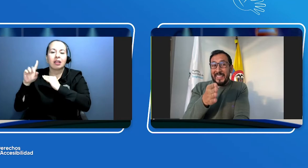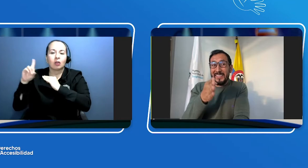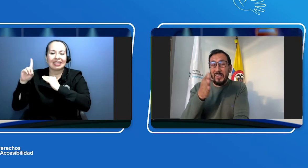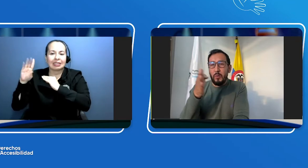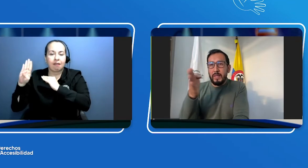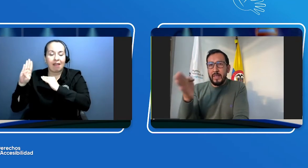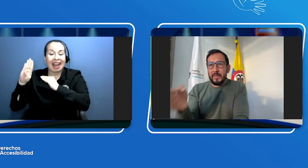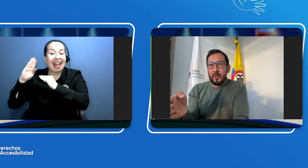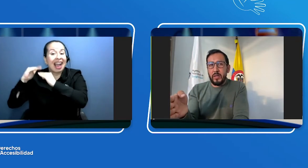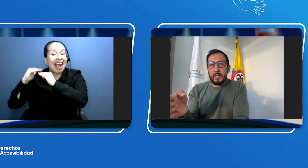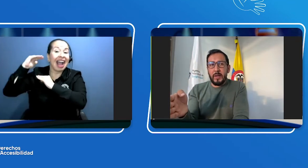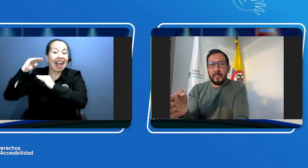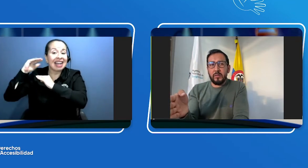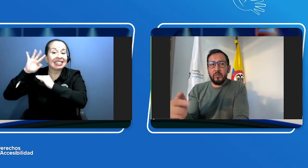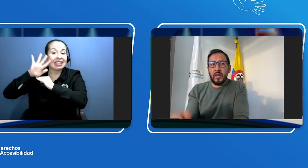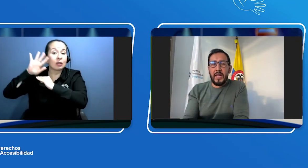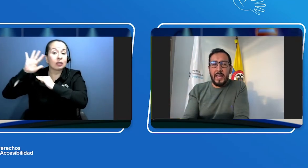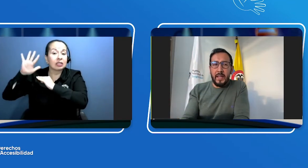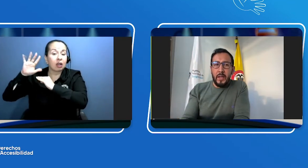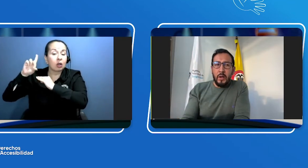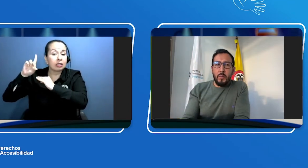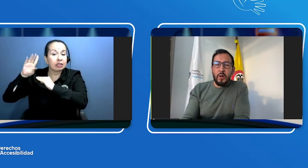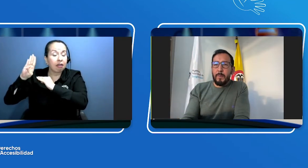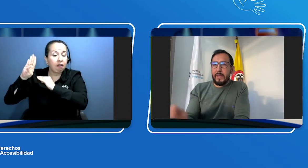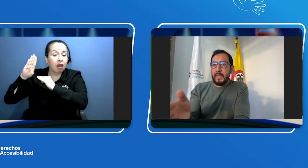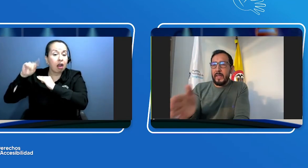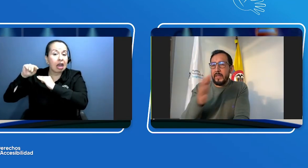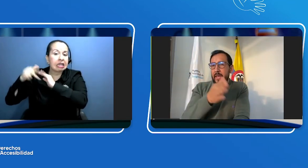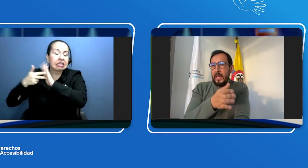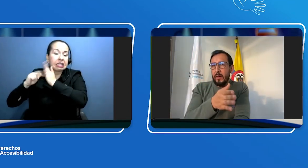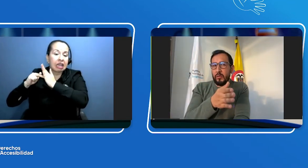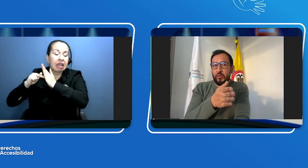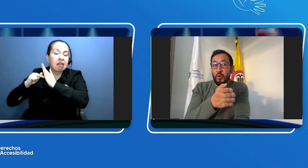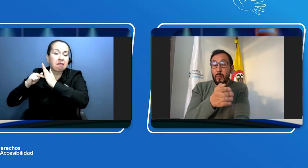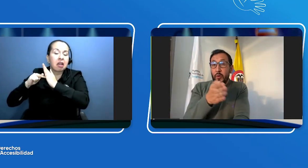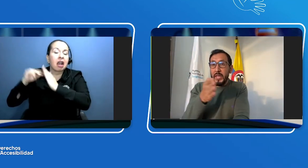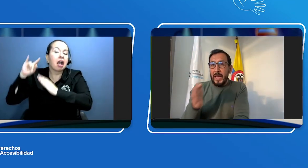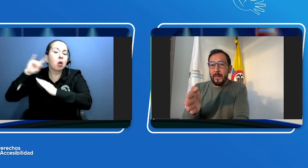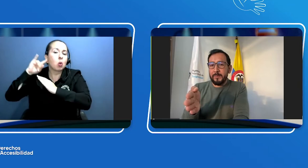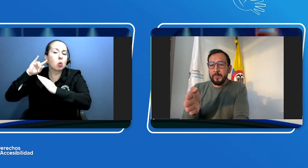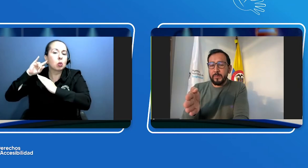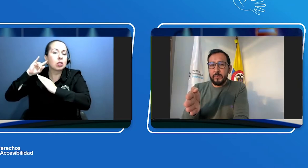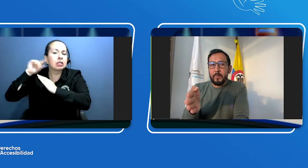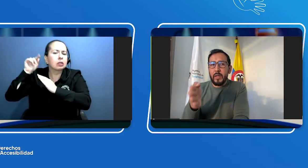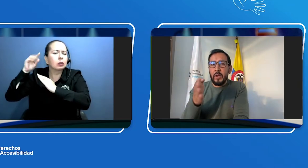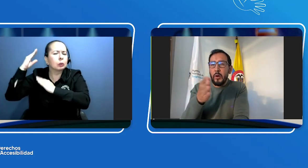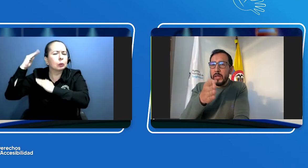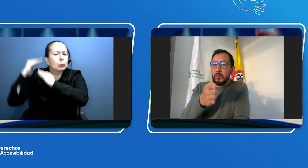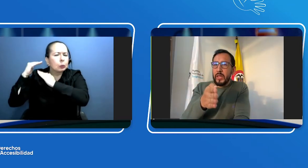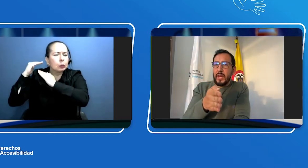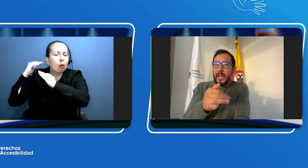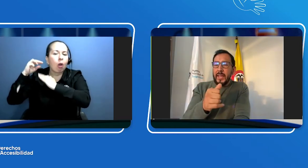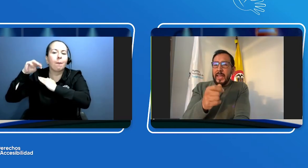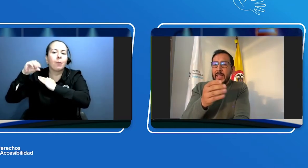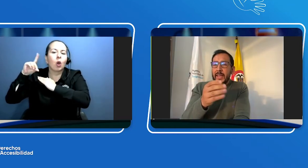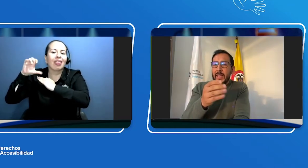55 decibeles, considerada como una pérdida de audición moderada, lo que sucederá es que yo